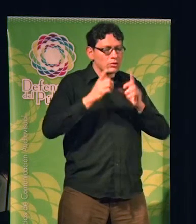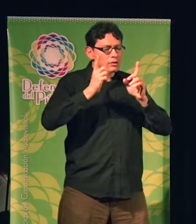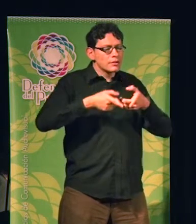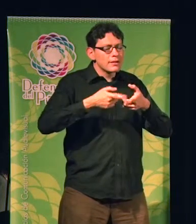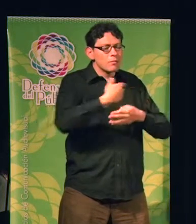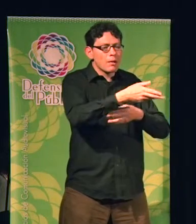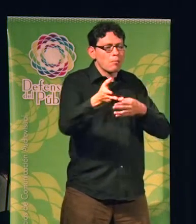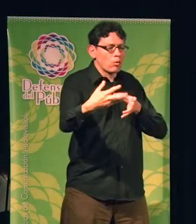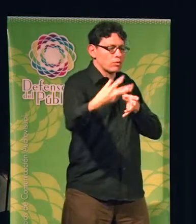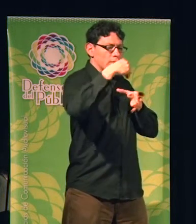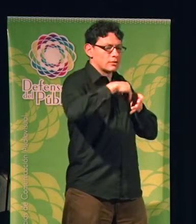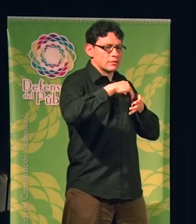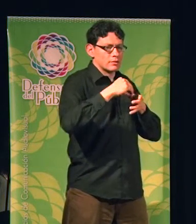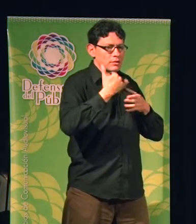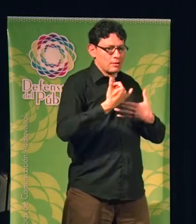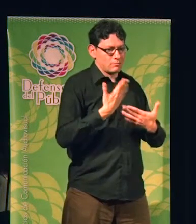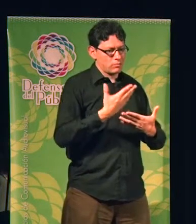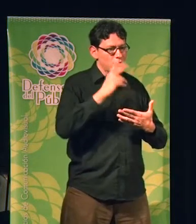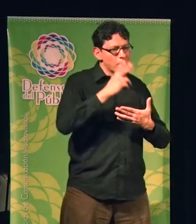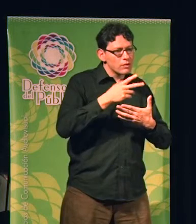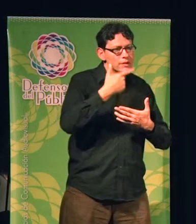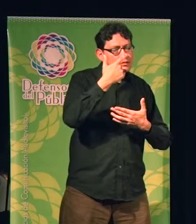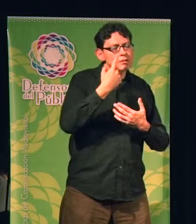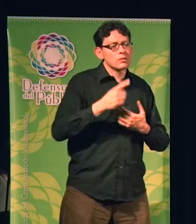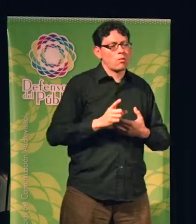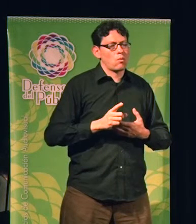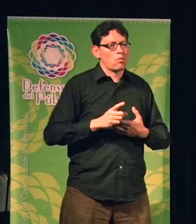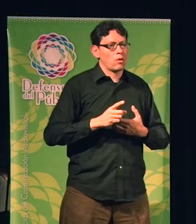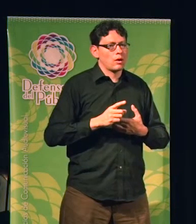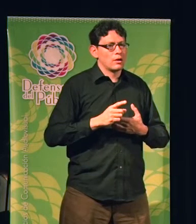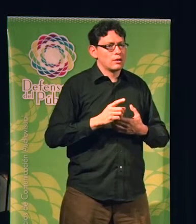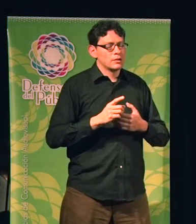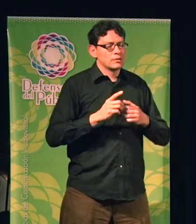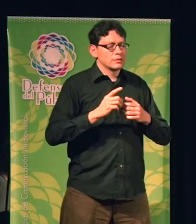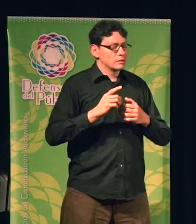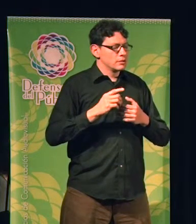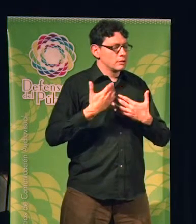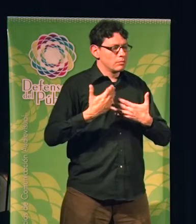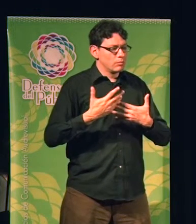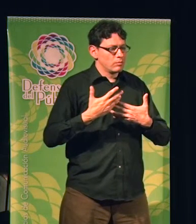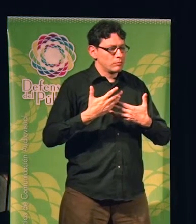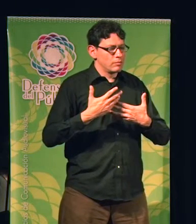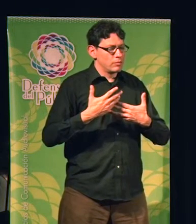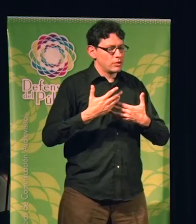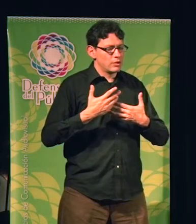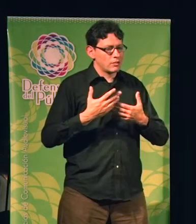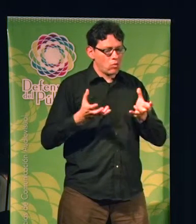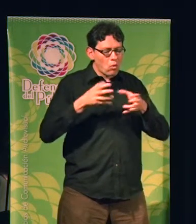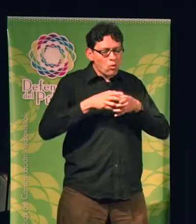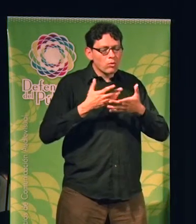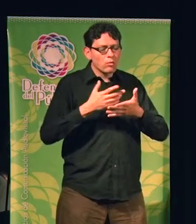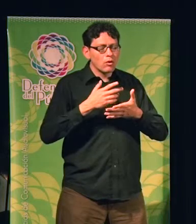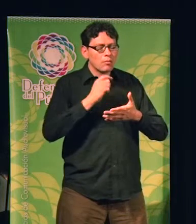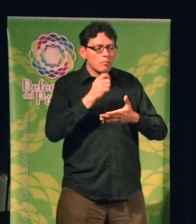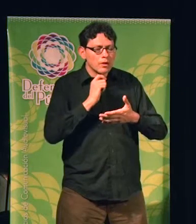al público, escucharlo y formar junto con el resto de los periodistas y el público